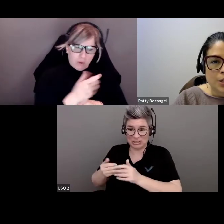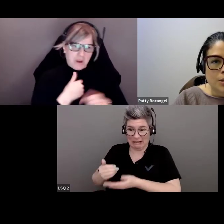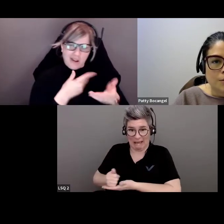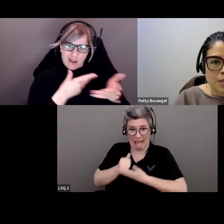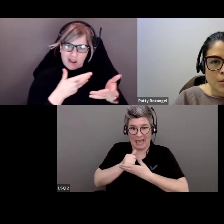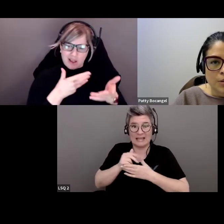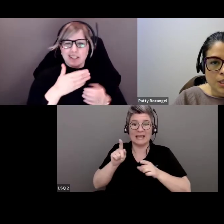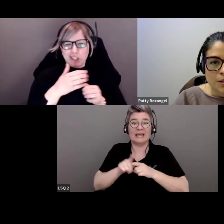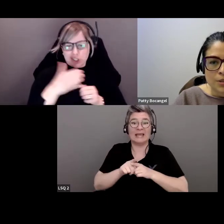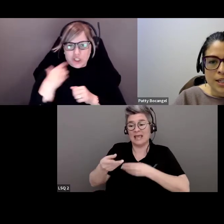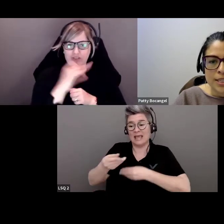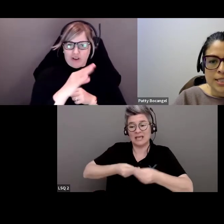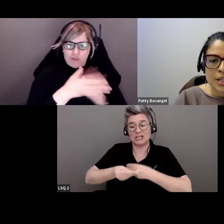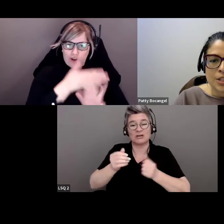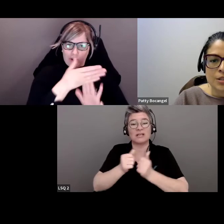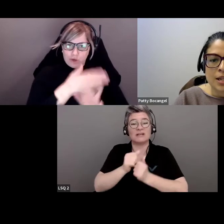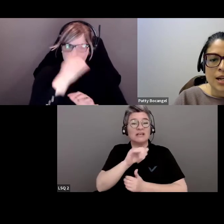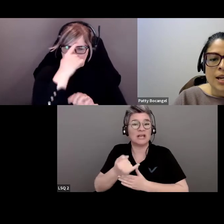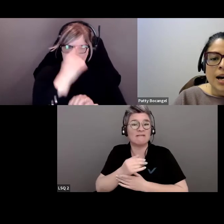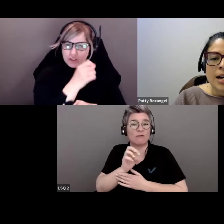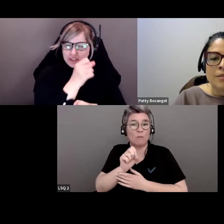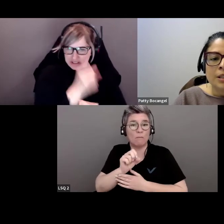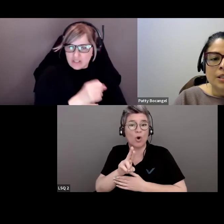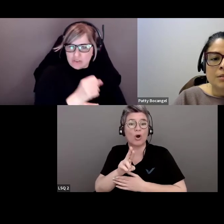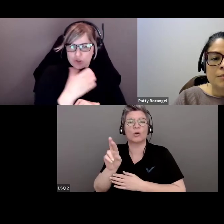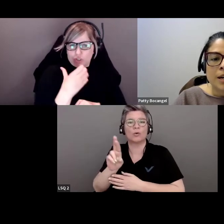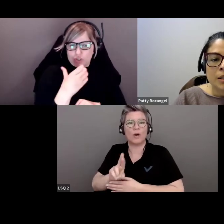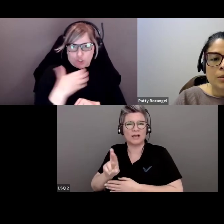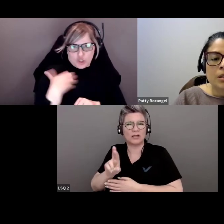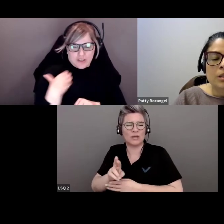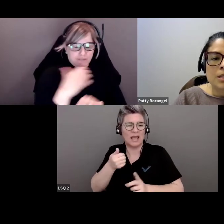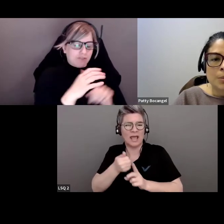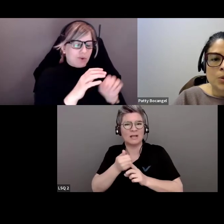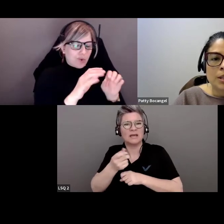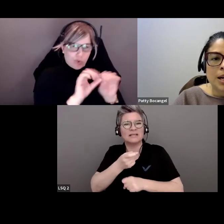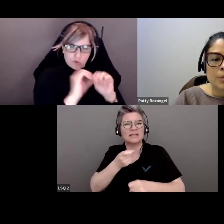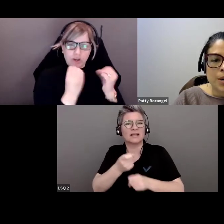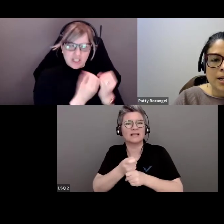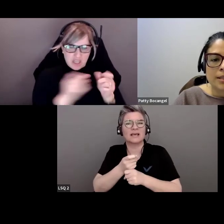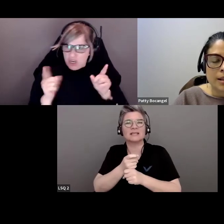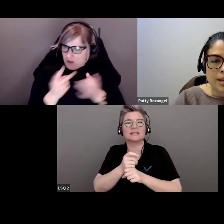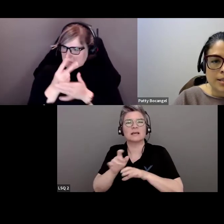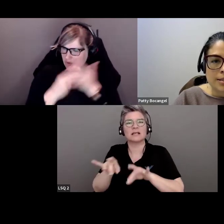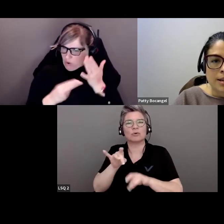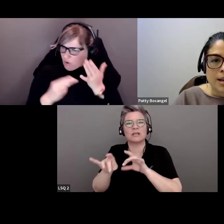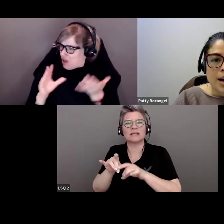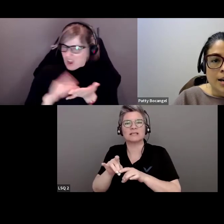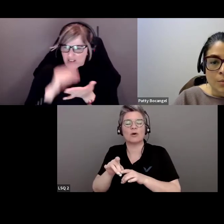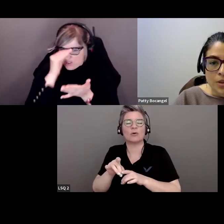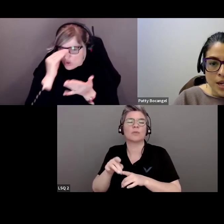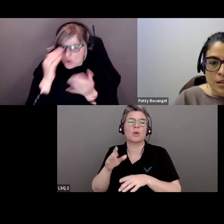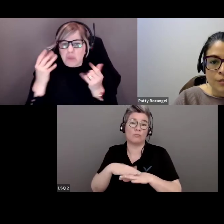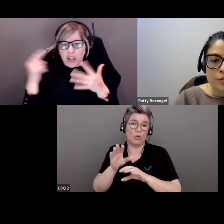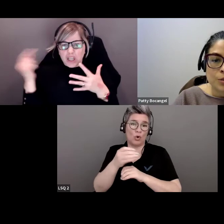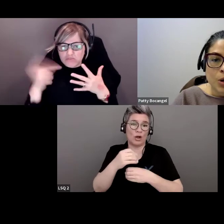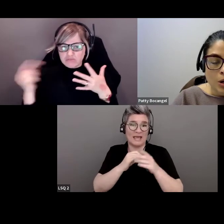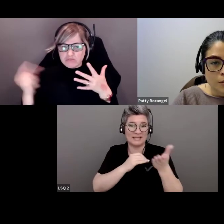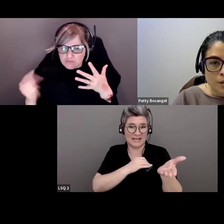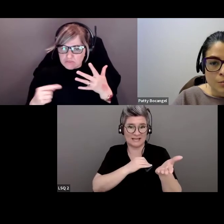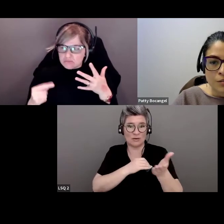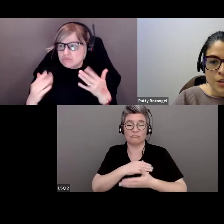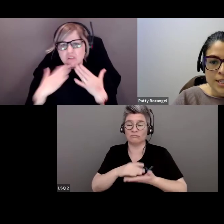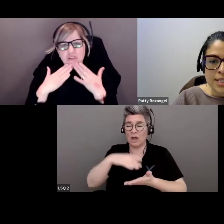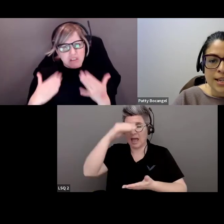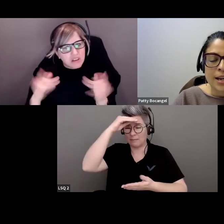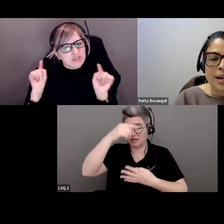à mes interactions avec Jennifer Moore-Rattray, directrice de l'exploitation pour Southern Chiefs Organizations, j'ai appris des